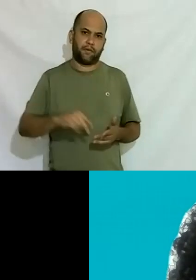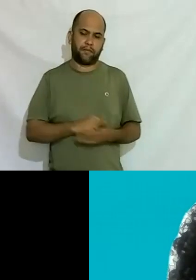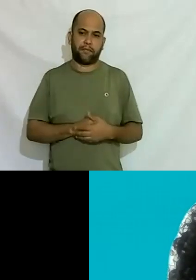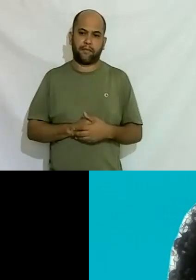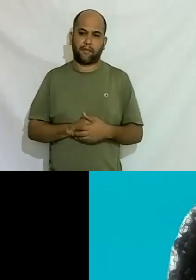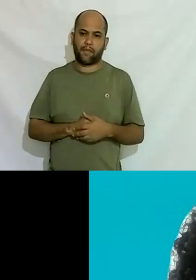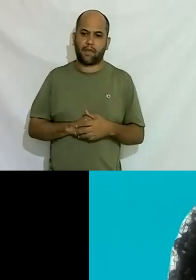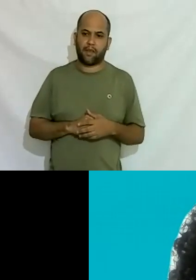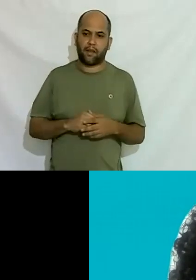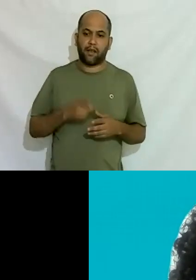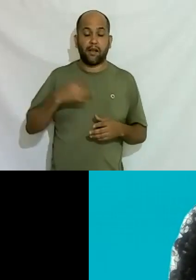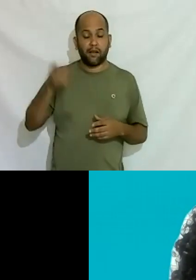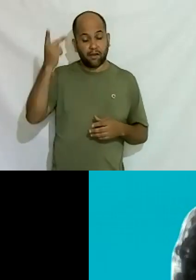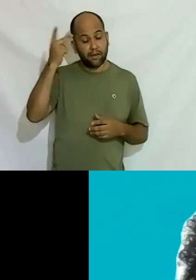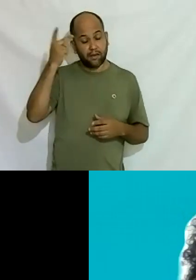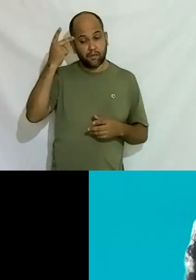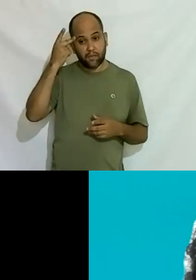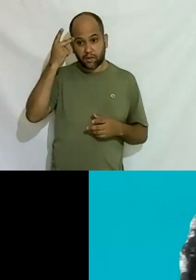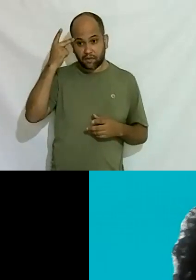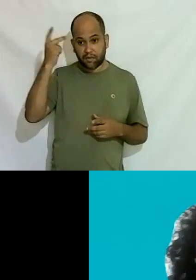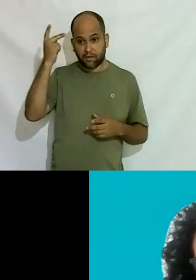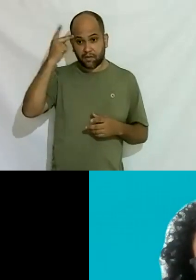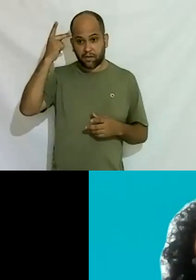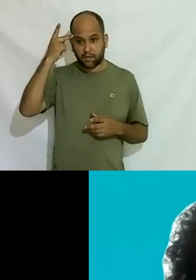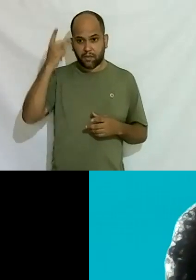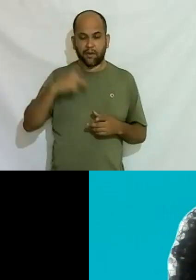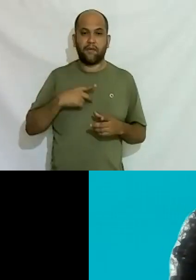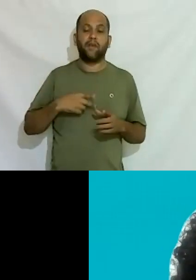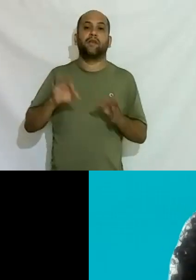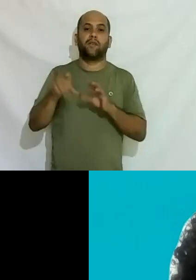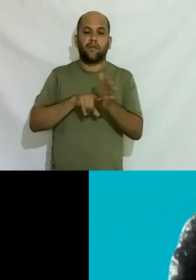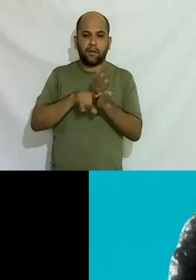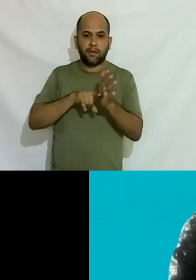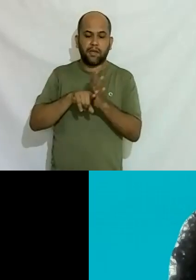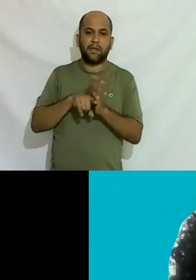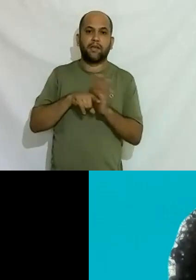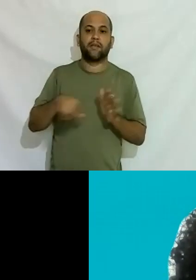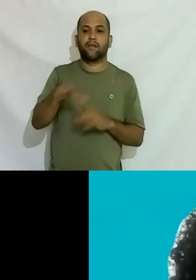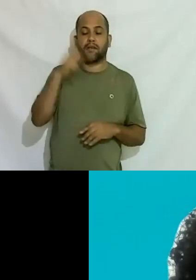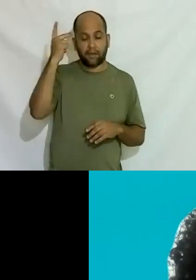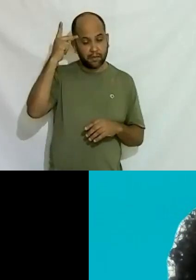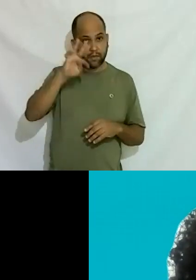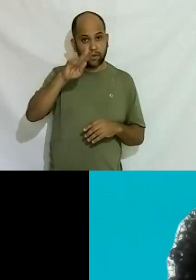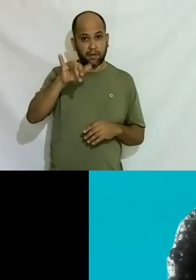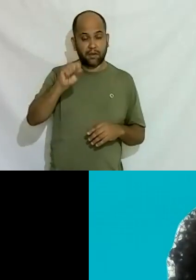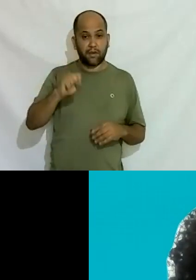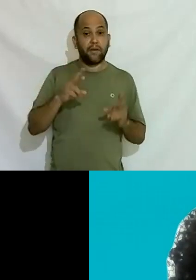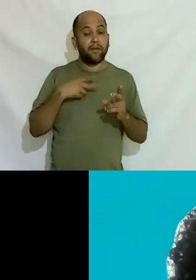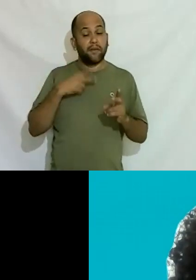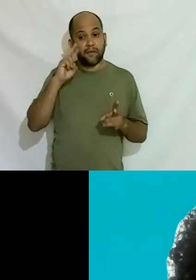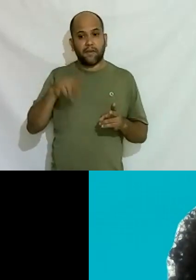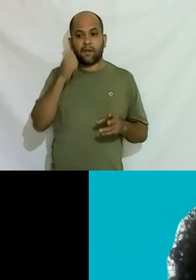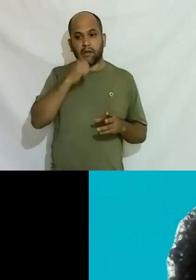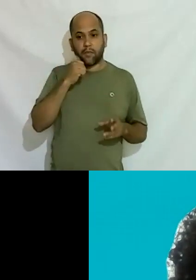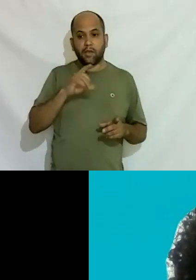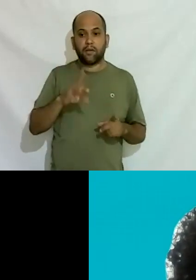São Paulo fez um mapeamento vocês podem procurar mapeamento no município de São Paulo trans vocês vão ver os números né das mulheres trans só metade